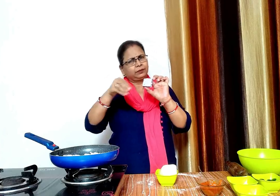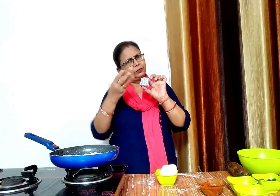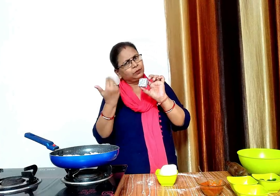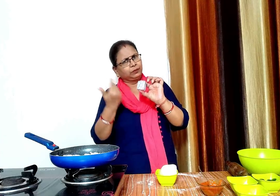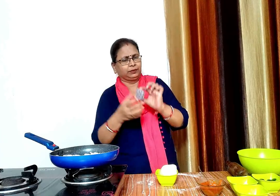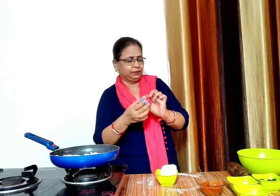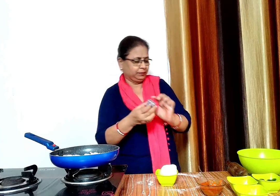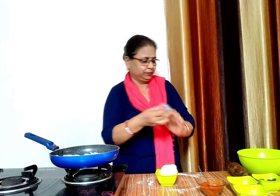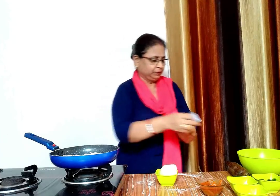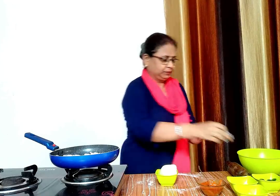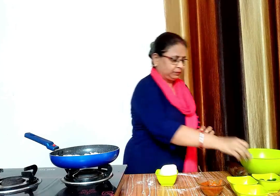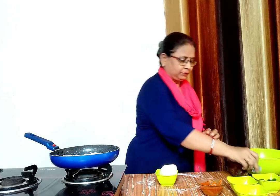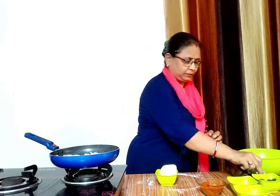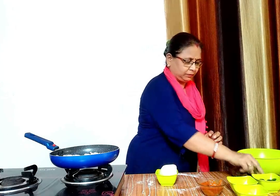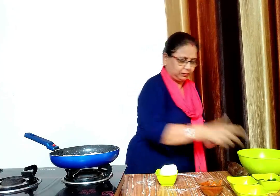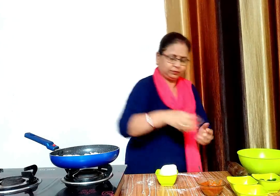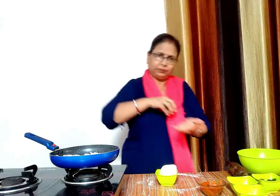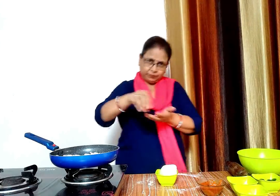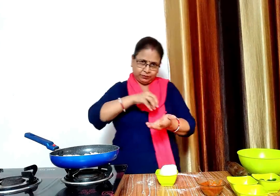हैं अब इसे ग्रेट कर लेंगे